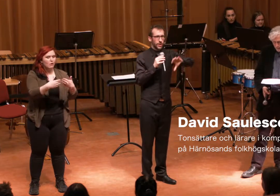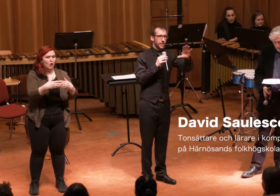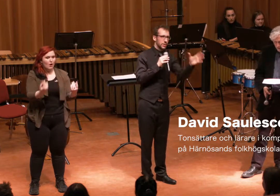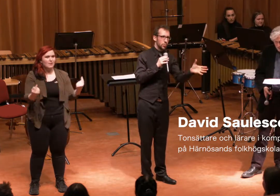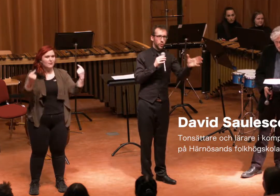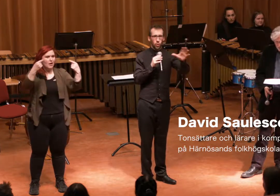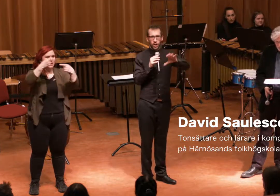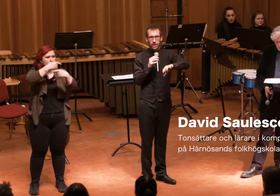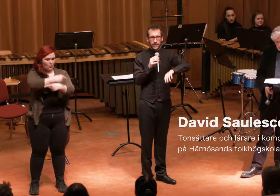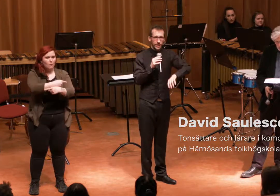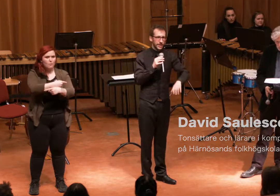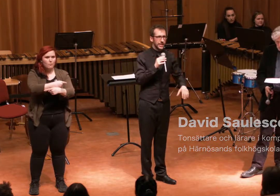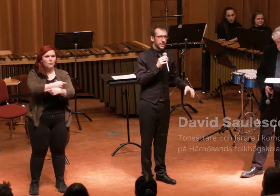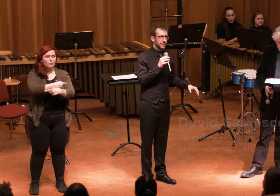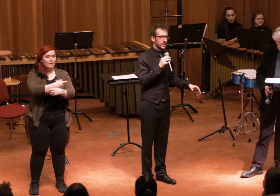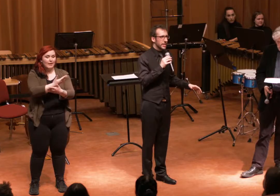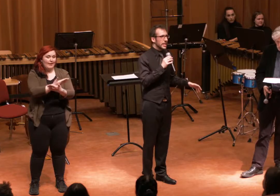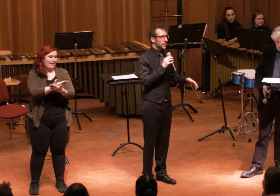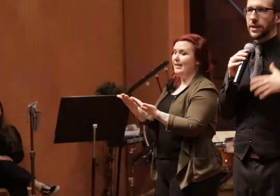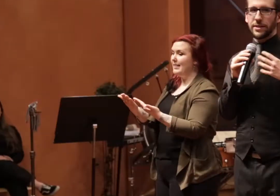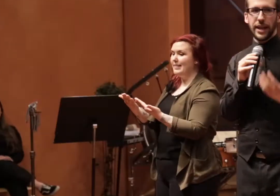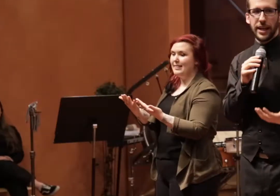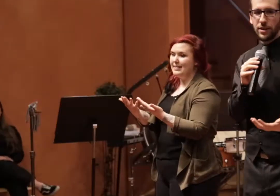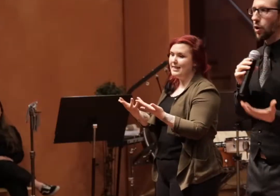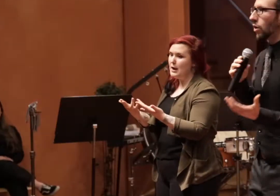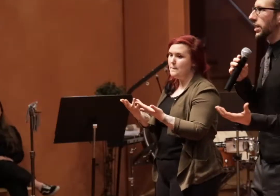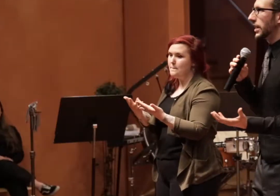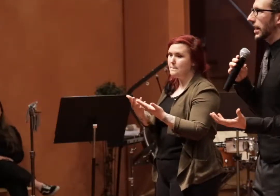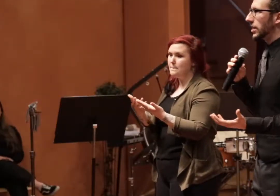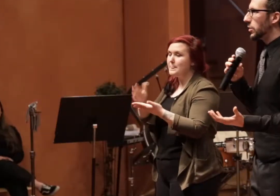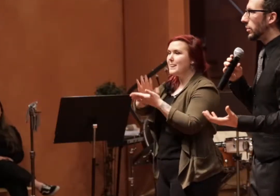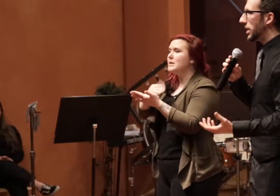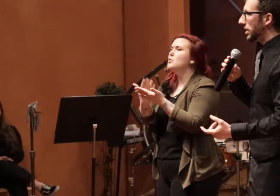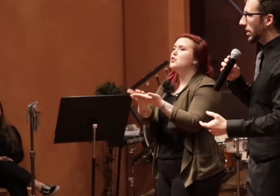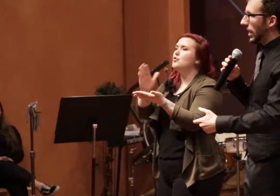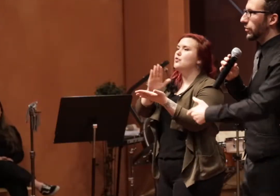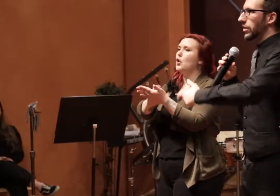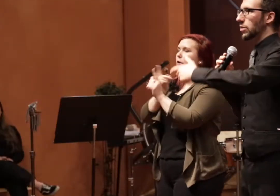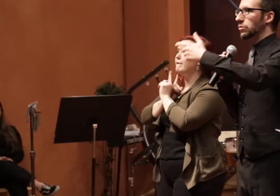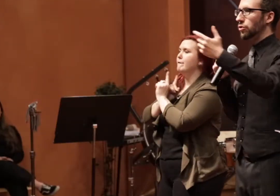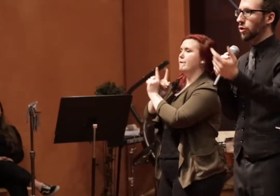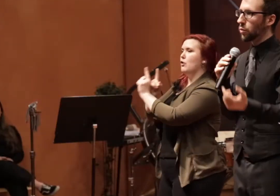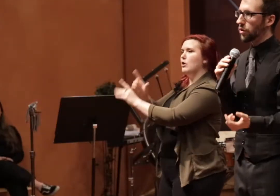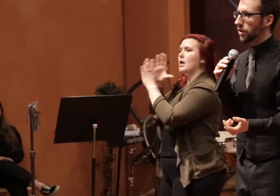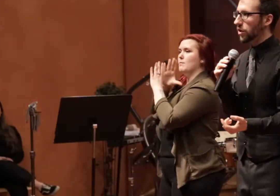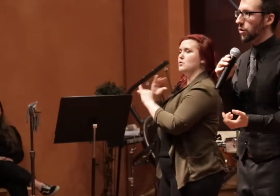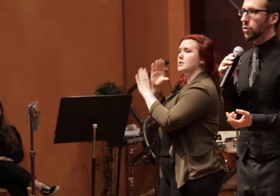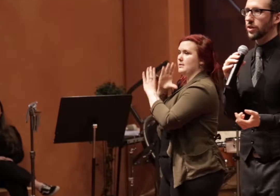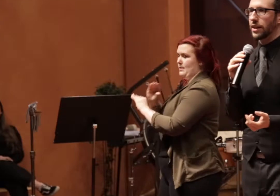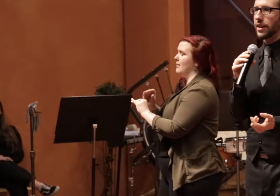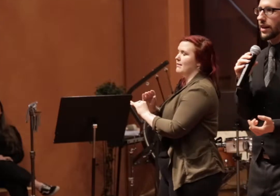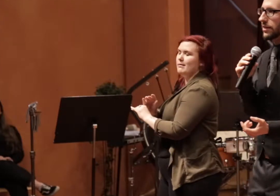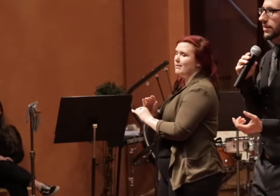att vända på förhållandet, att inte teckentolkningen blir en efterkonstruktion,